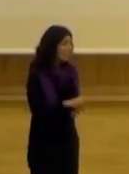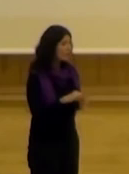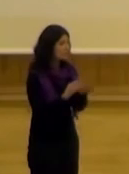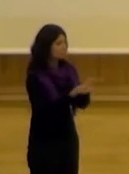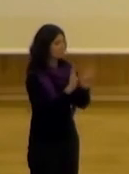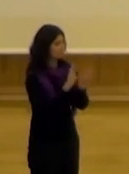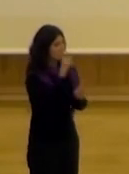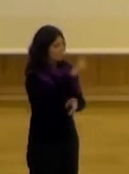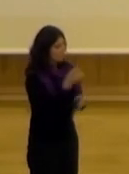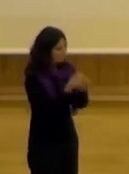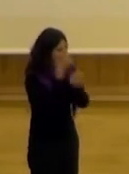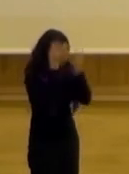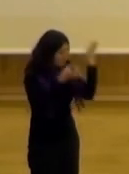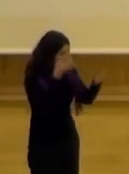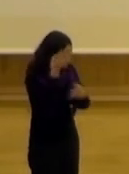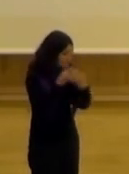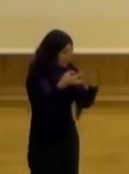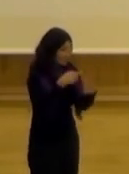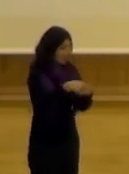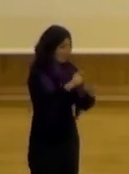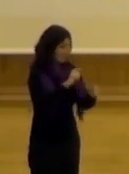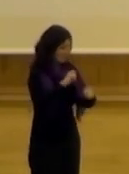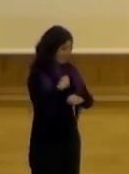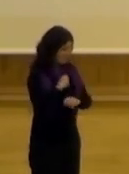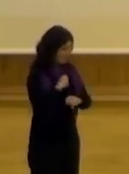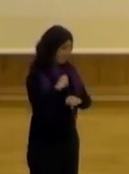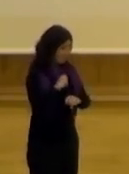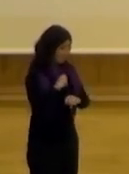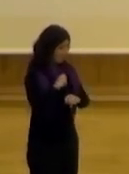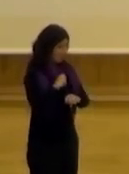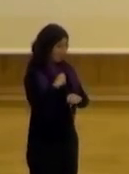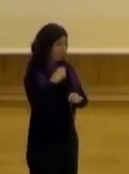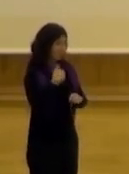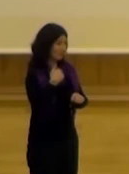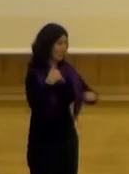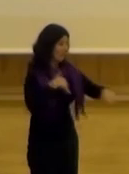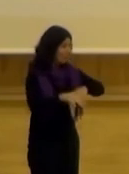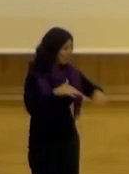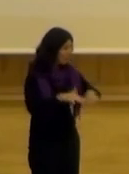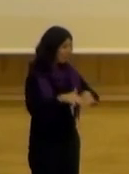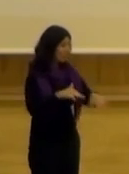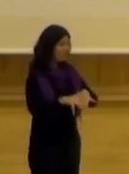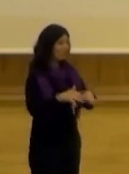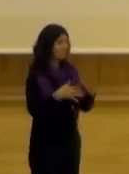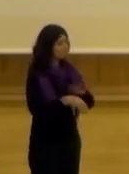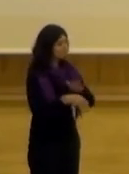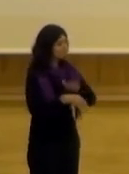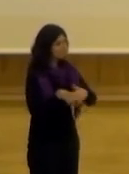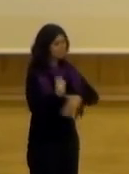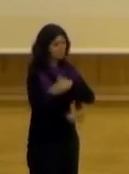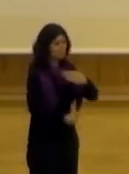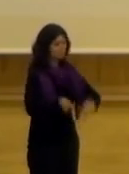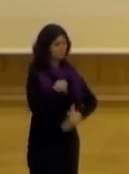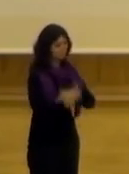gente incluido gente con ideas de que todo sea constructivo y que la acción sea continua